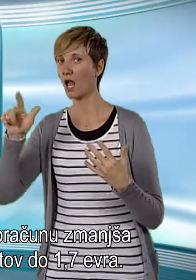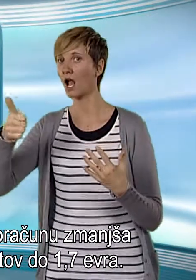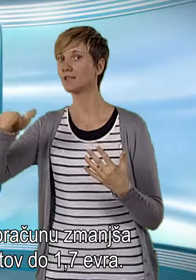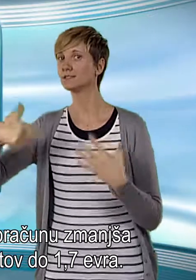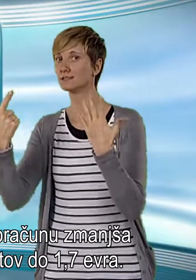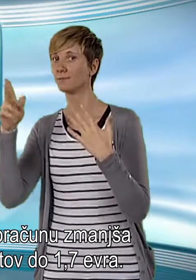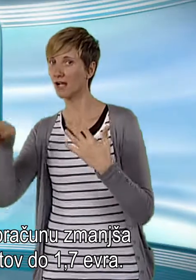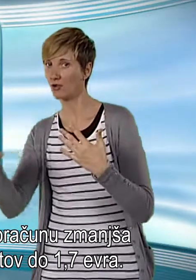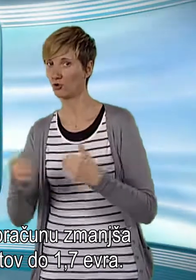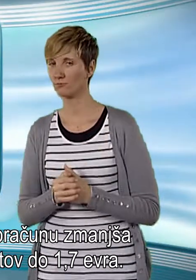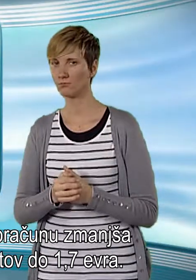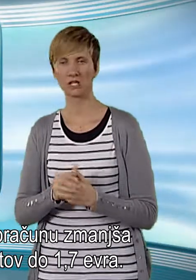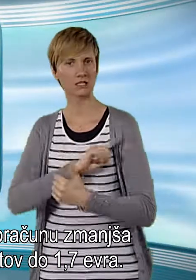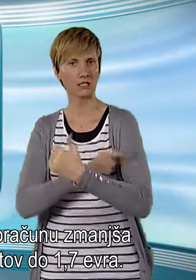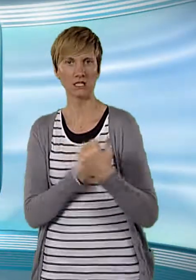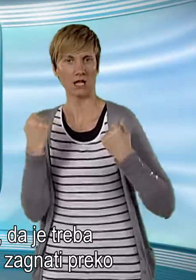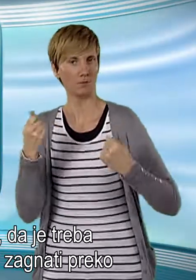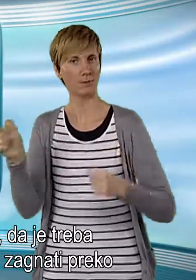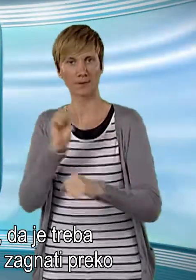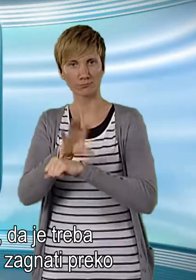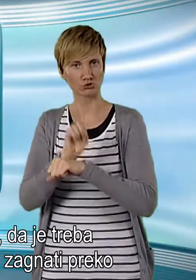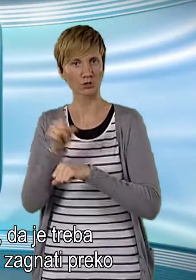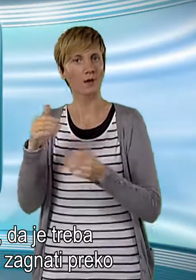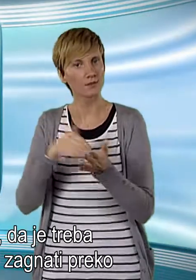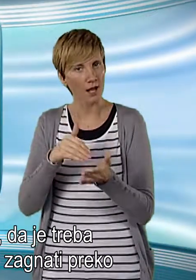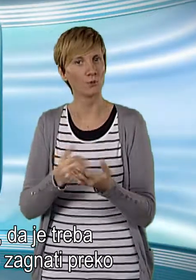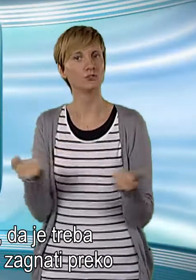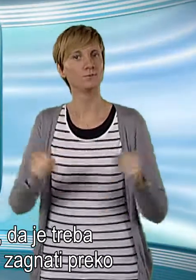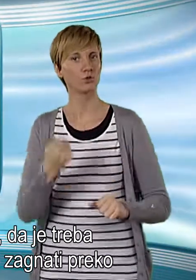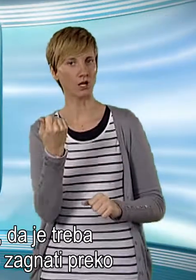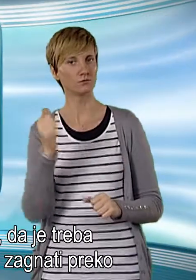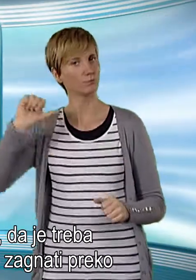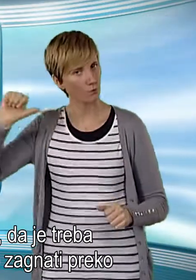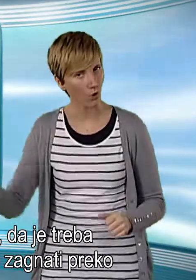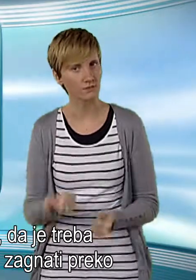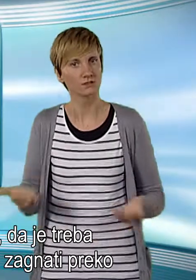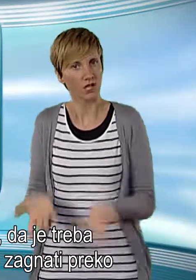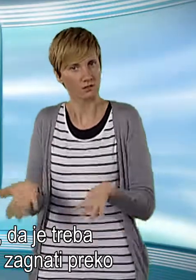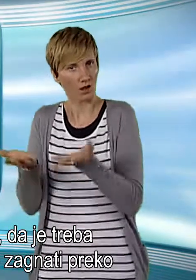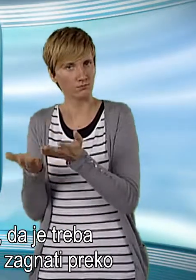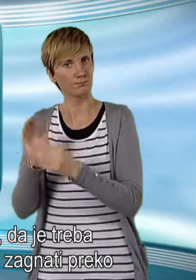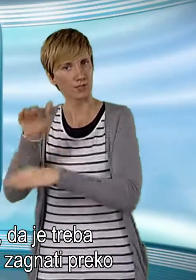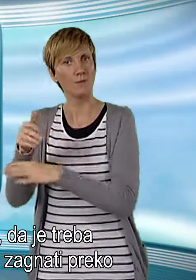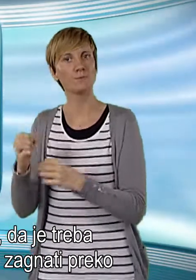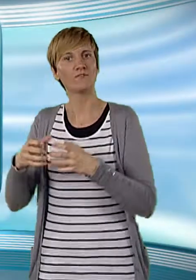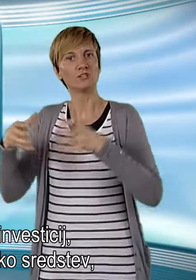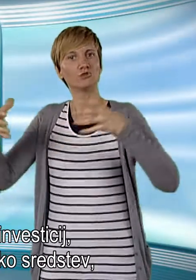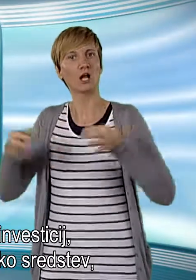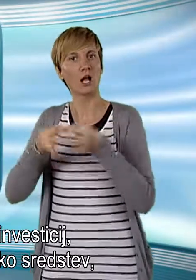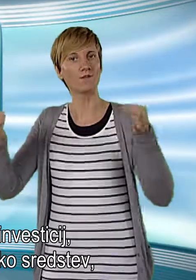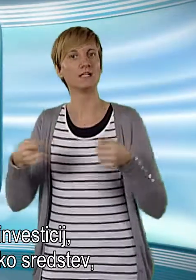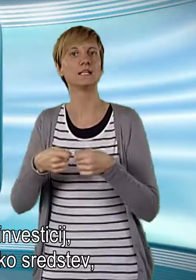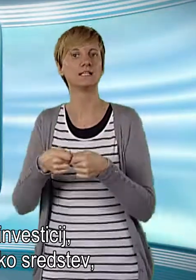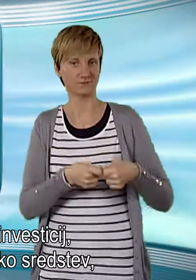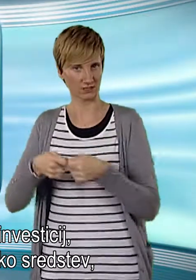centov do 1,7 evra. Krepi se prepričanje, da je treba gospodarstvo ponovno zagnati preko povečanih javnih